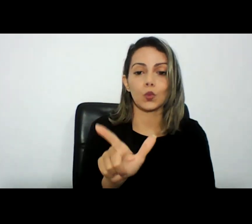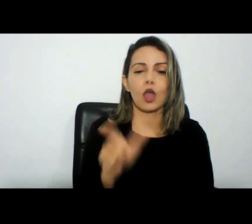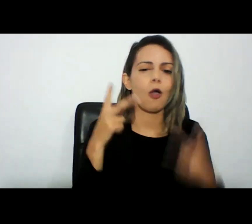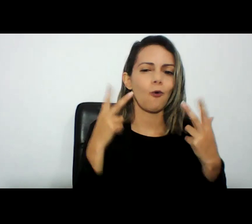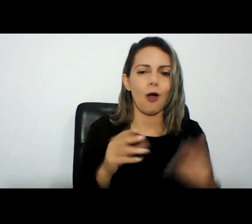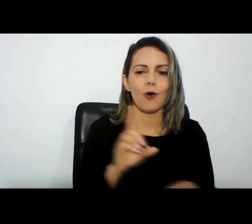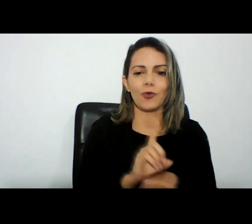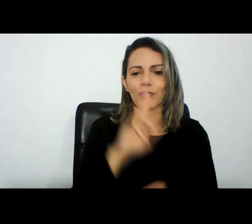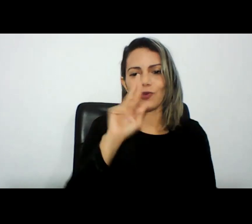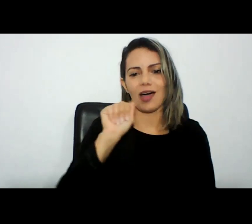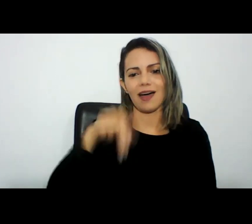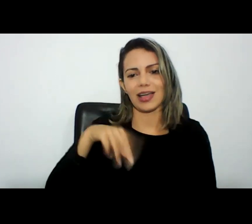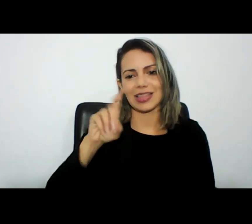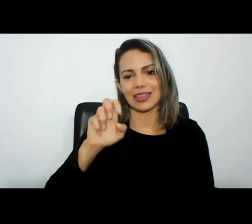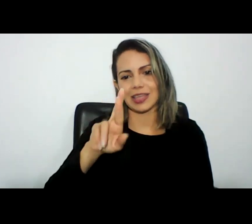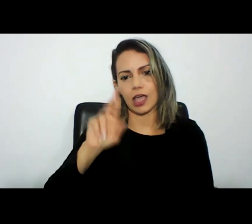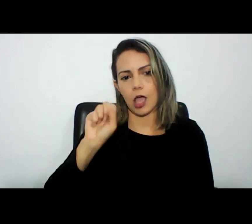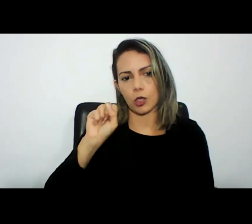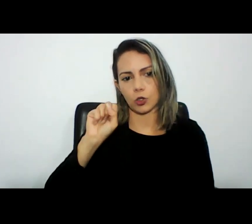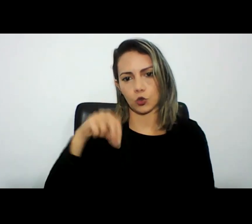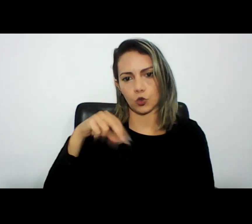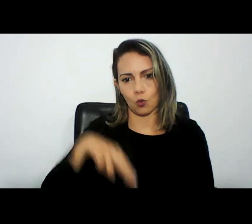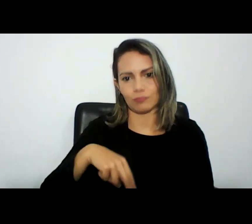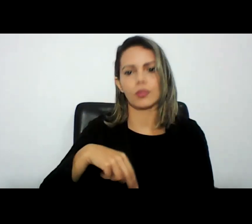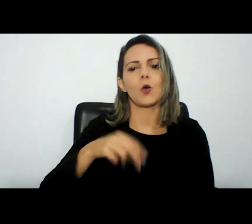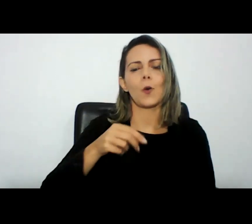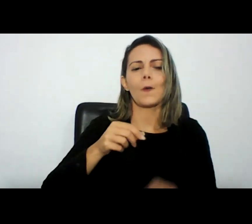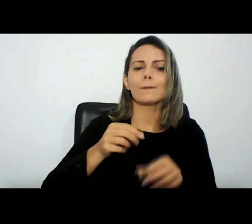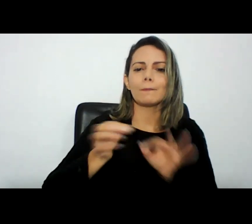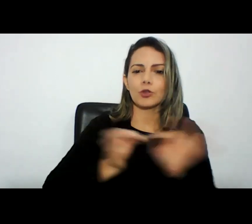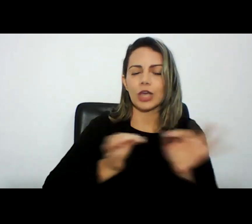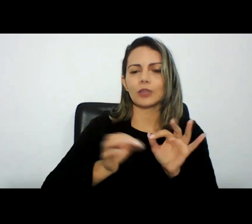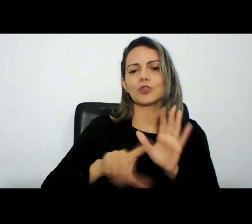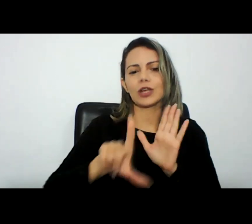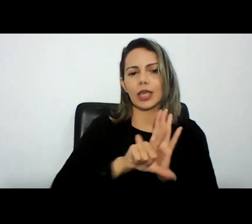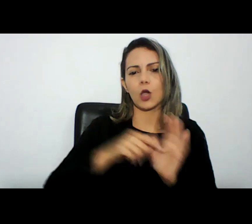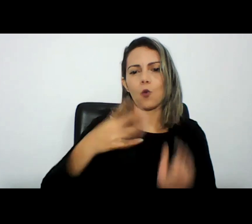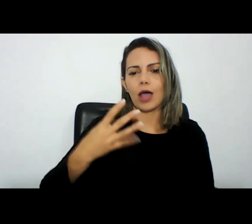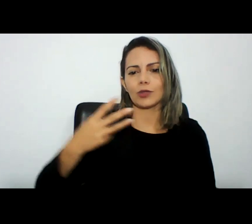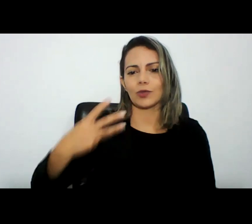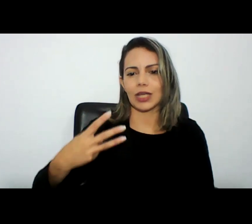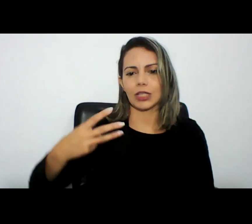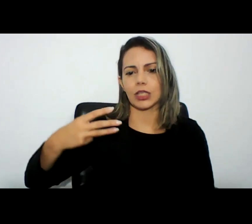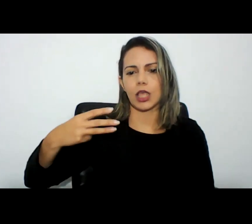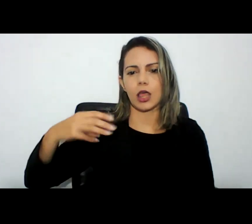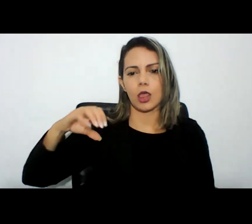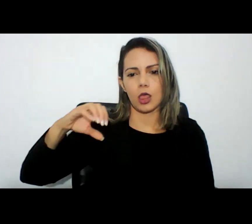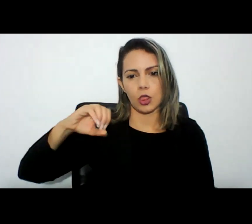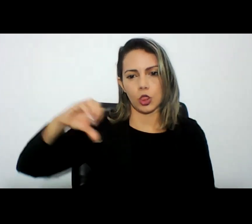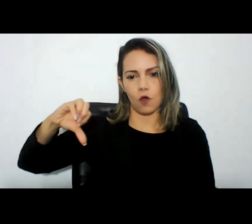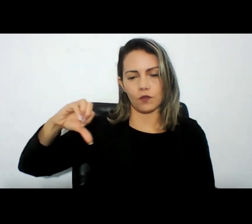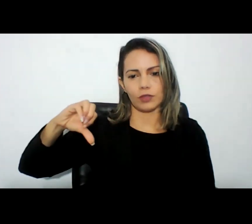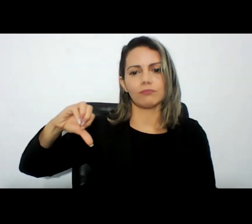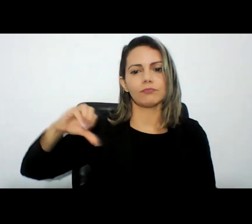citou no projeto de lei 4939 de 2020 então quando eu mencionar os